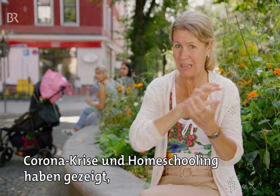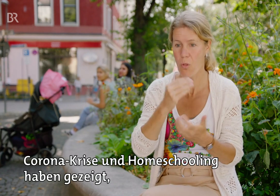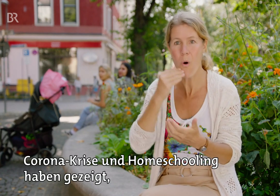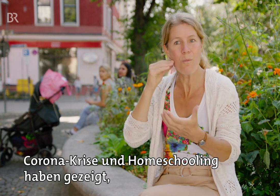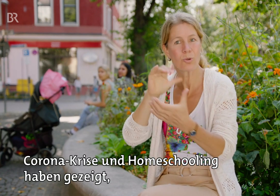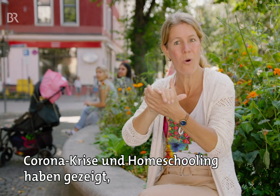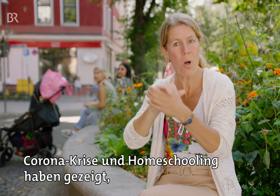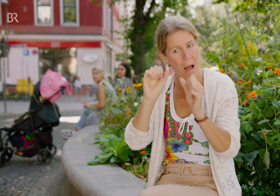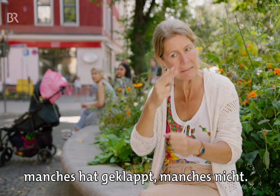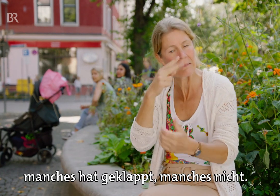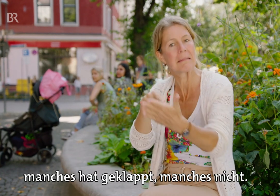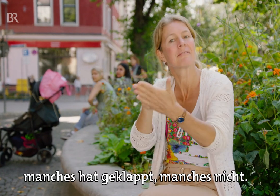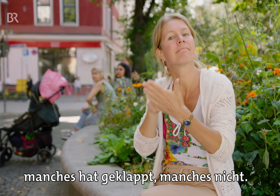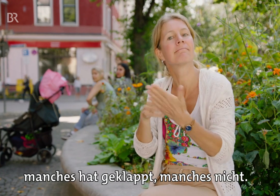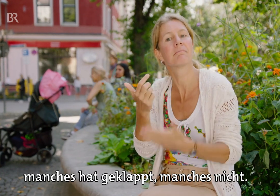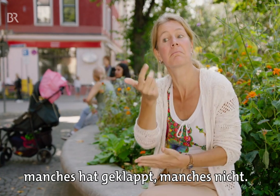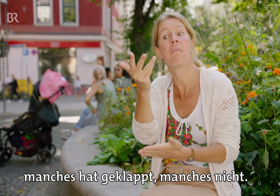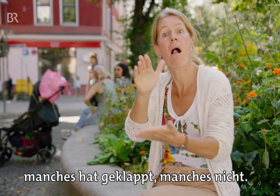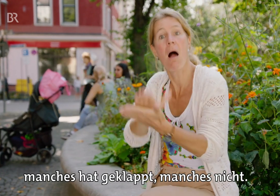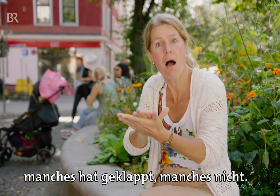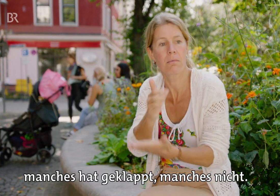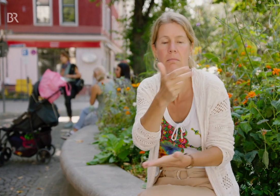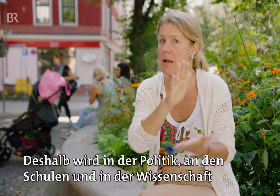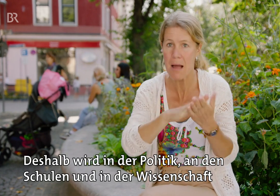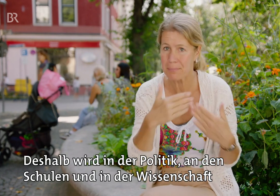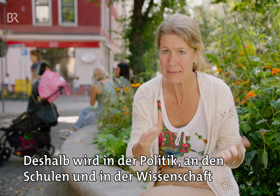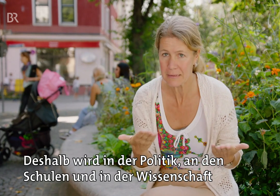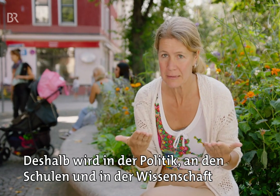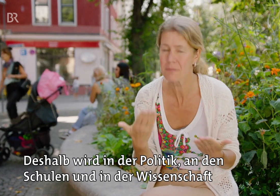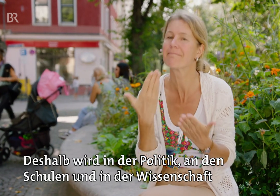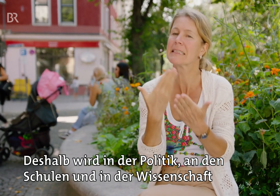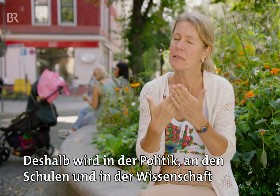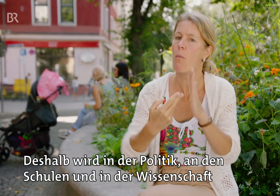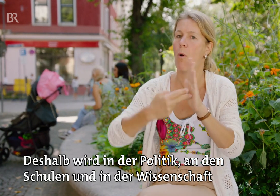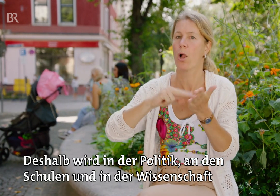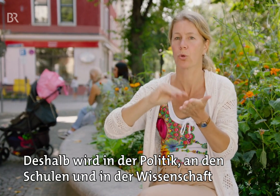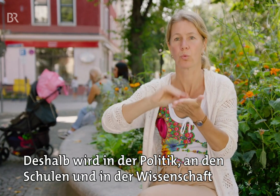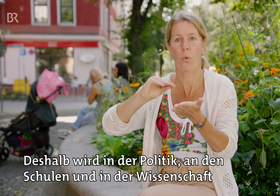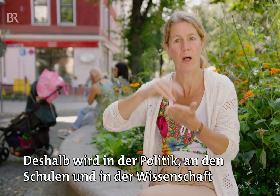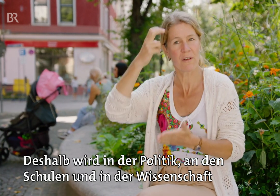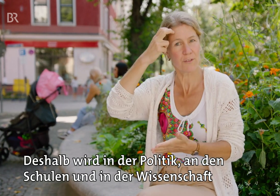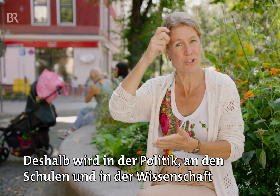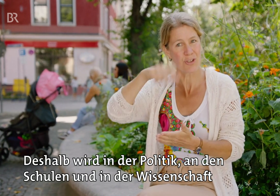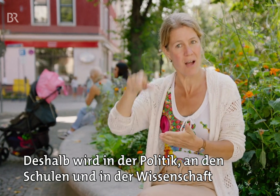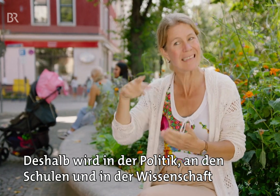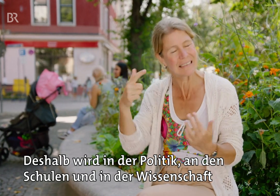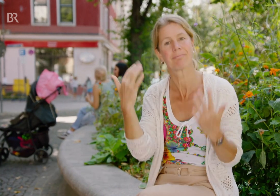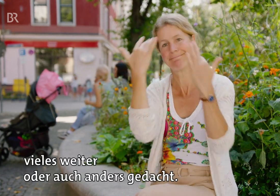Homeschooling haben gezeigt, manches hat geklappt, manches nicht. Deshalb wird in der Politik, an den Schulen und in der Wissenschaft